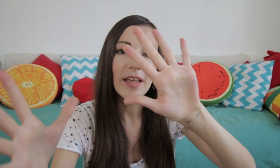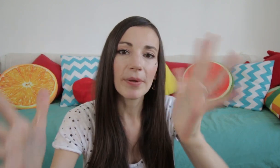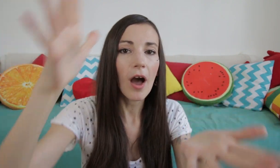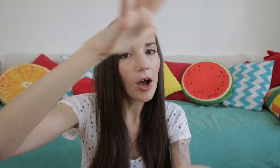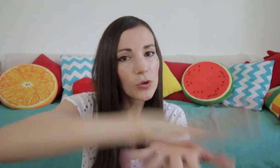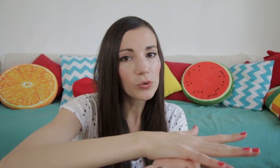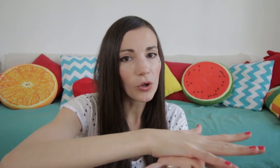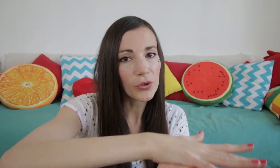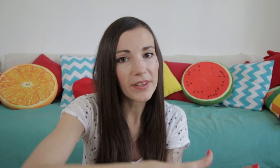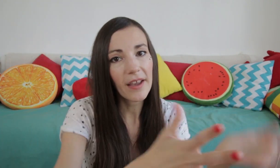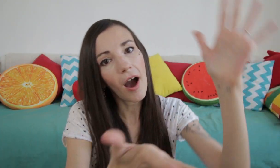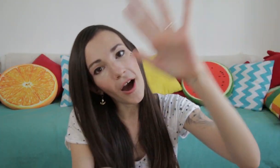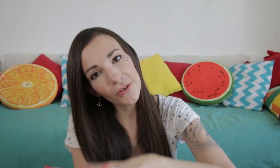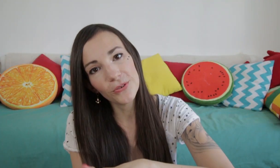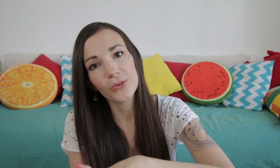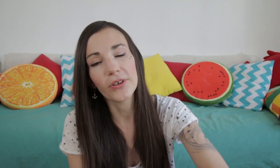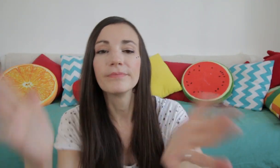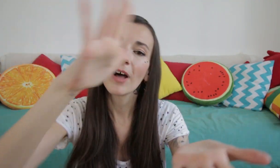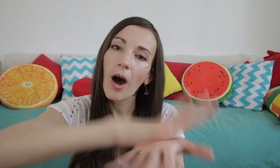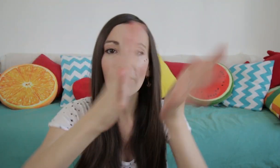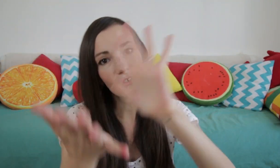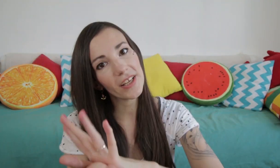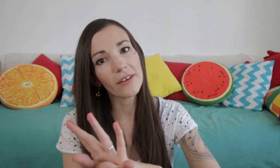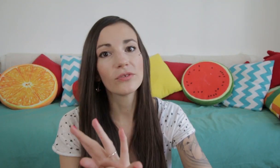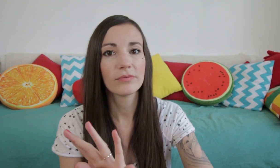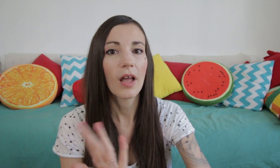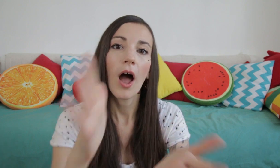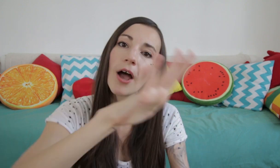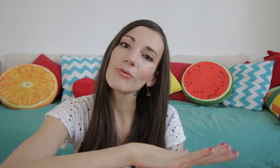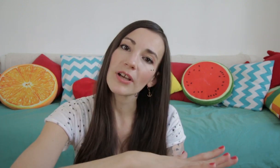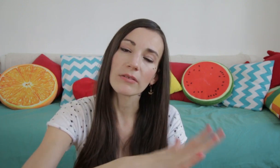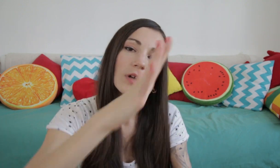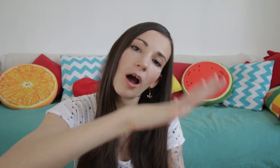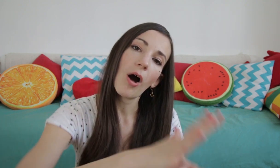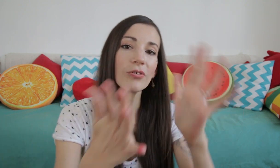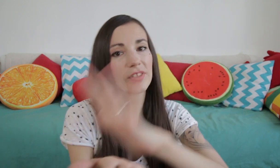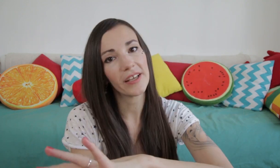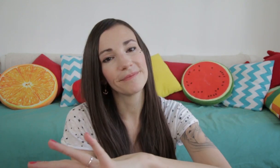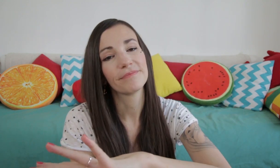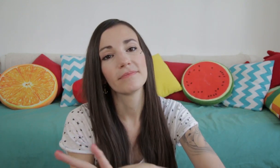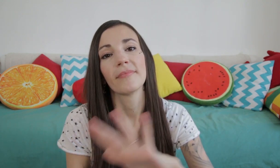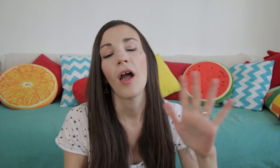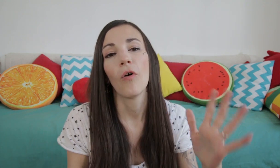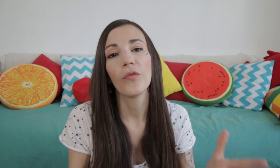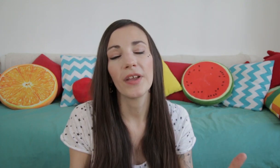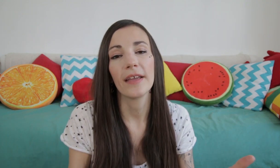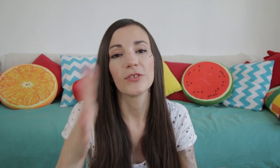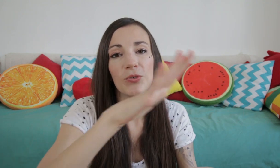taper un coup d'un côté, un coup de l'autre. Rangez. Un coup chacun. Rangez. On fait ce